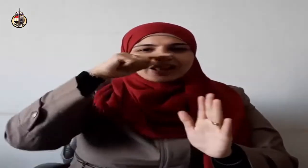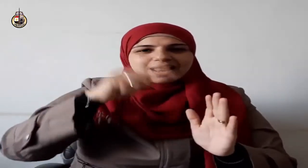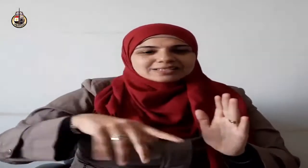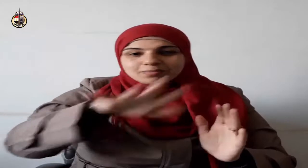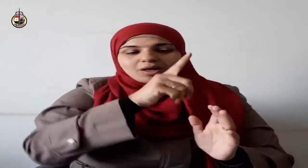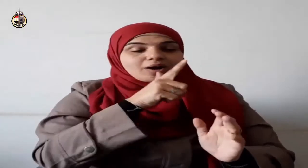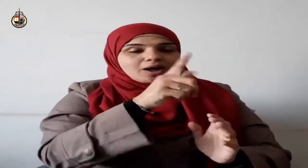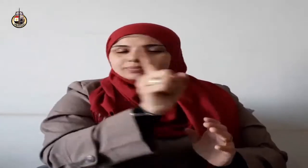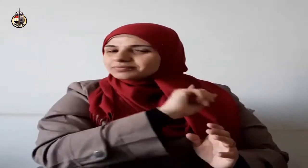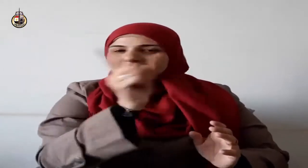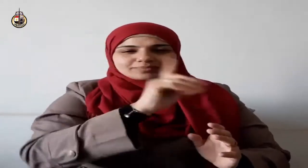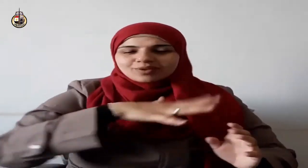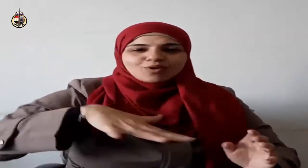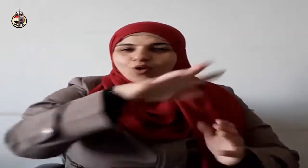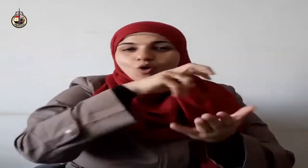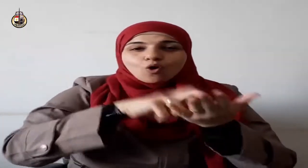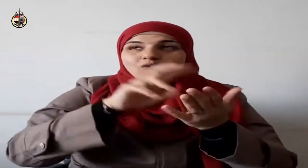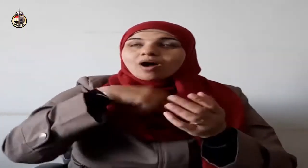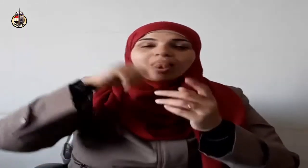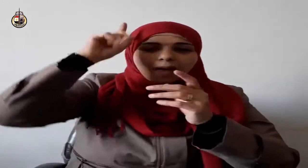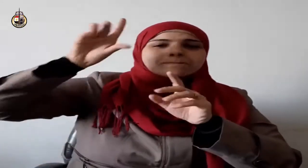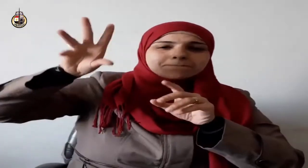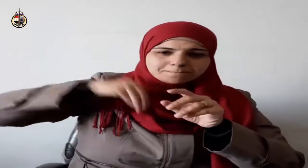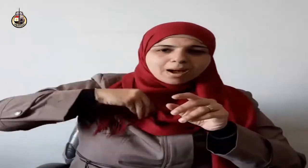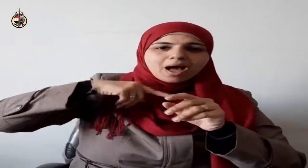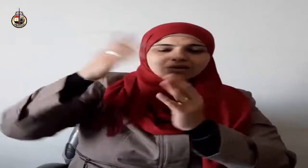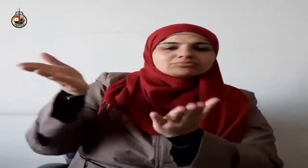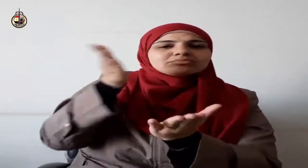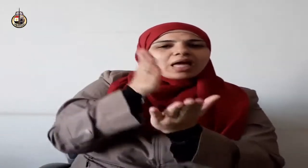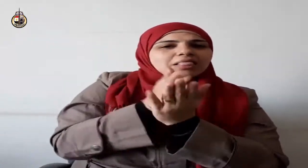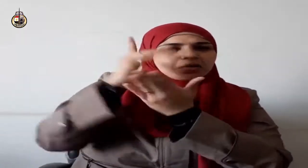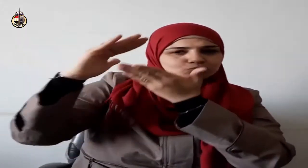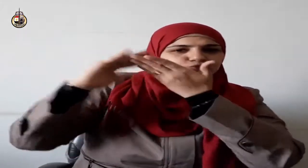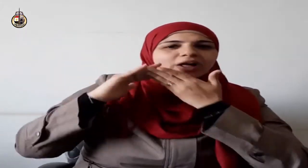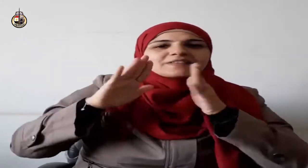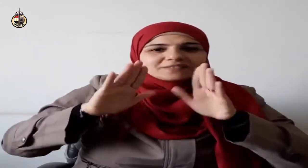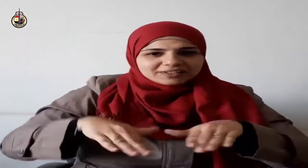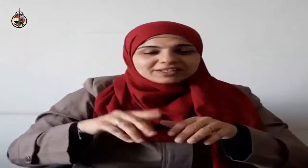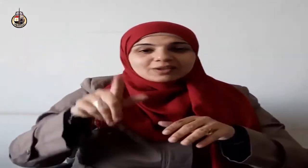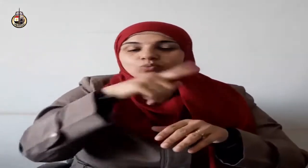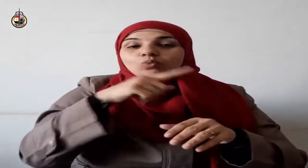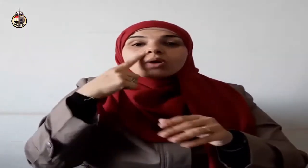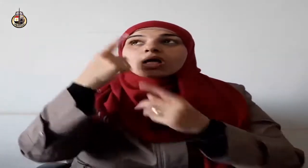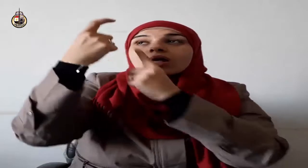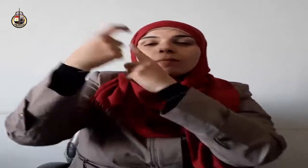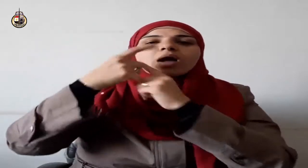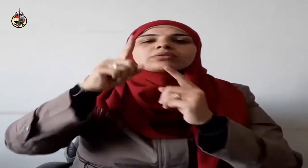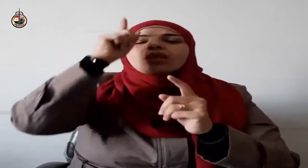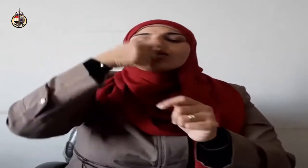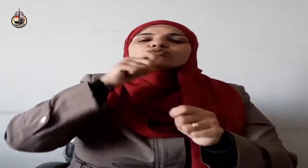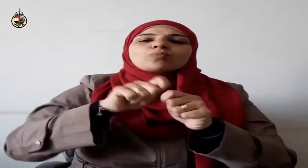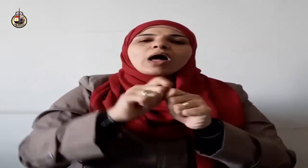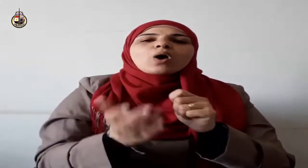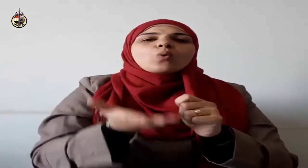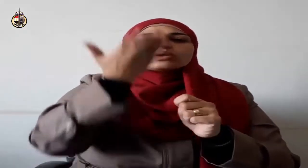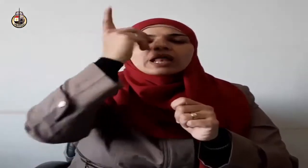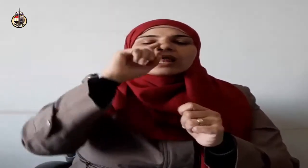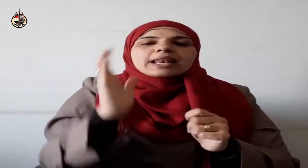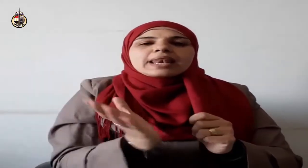قومه أن فرعون وجنوده قد أدركوهم وأنه لا نجاة لهم من سطوته